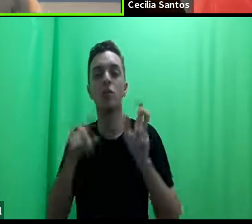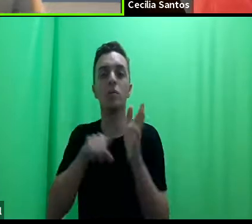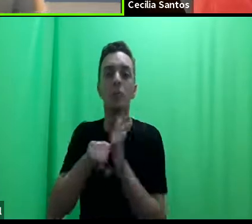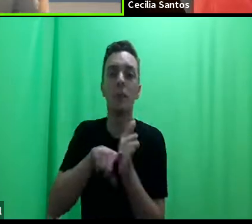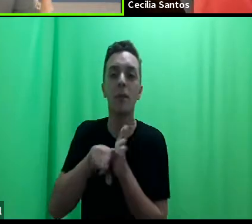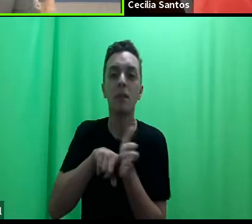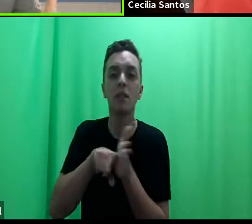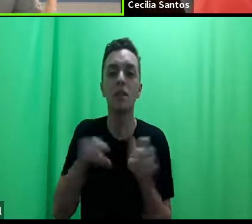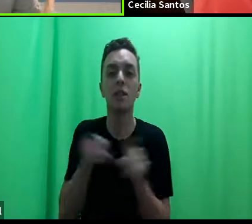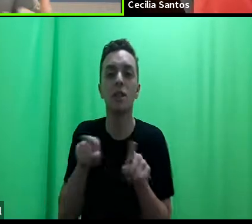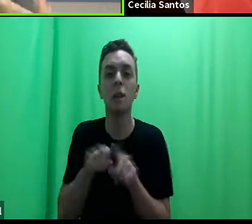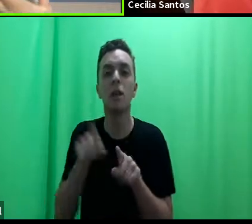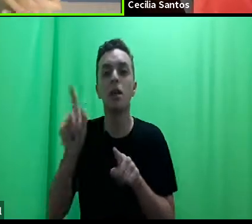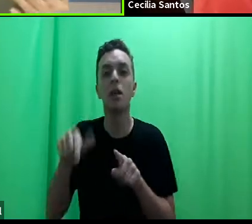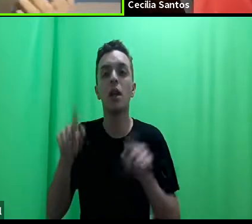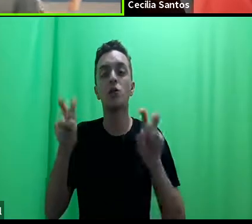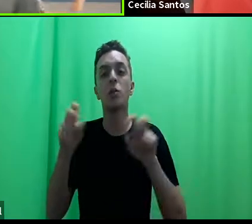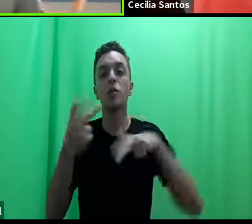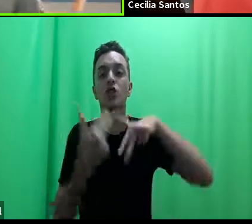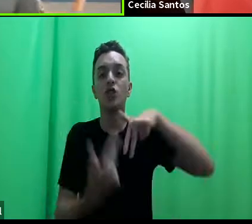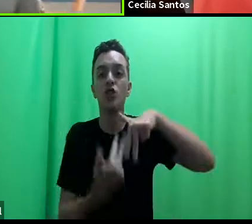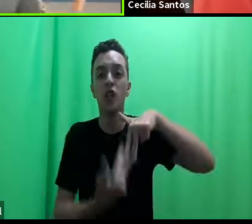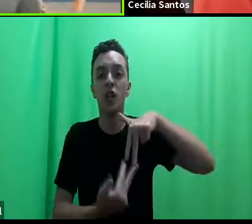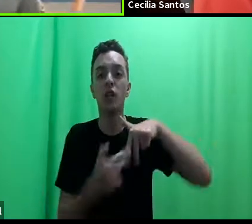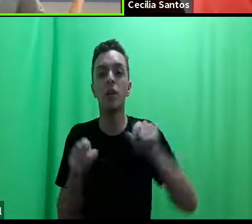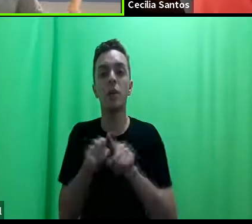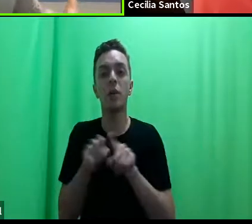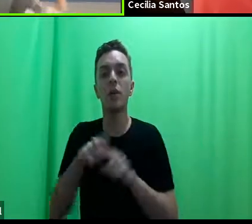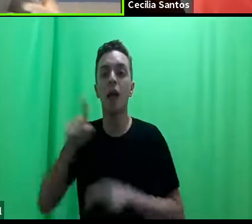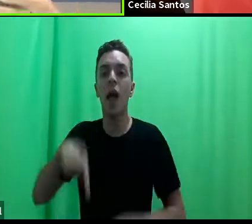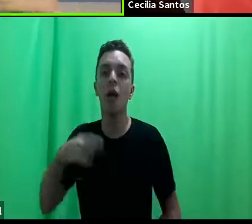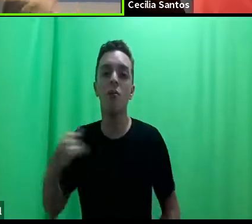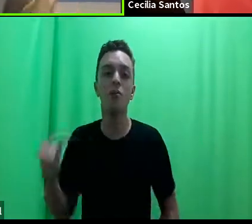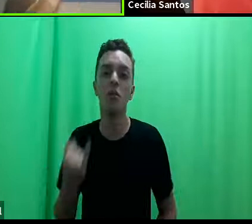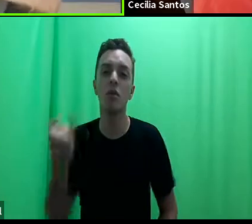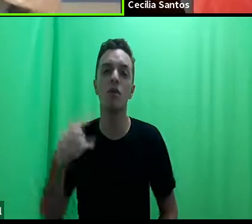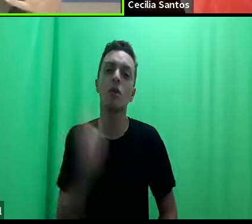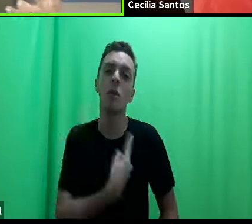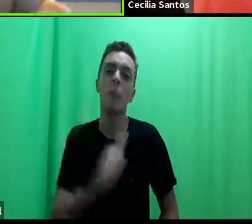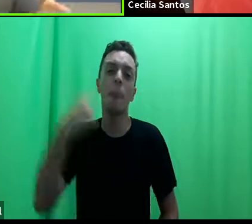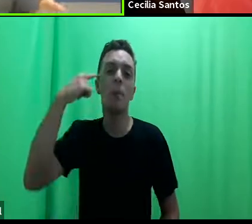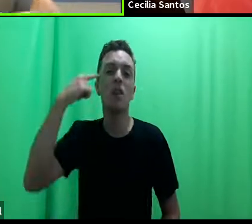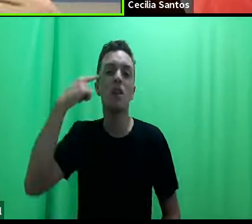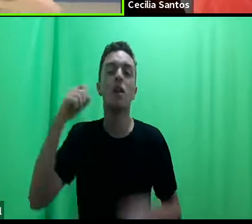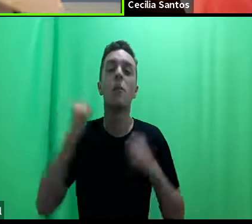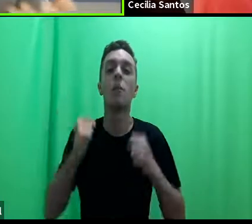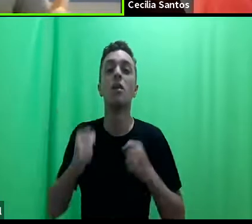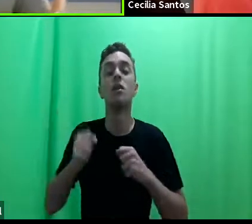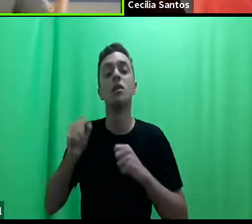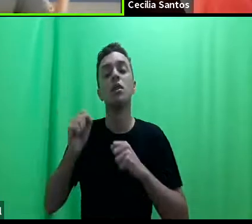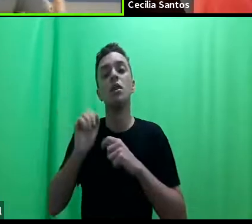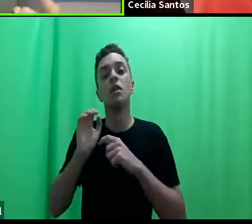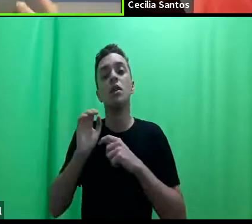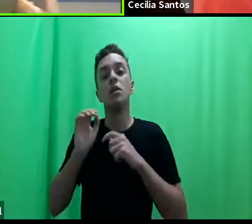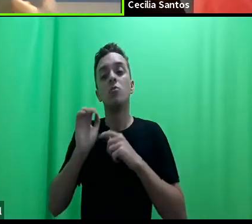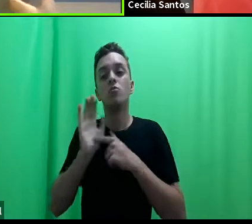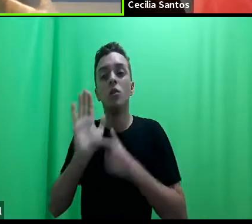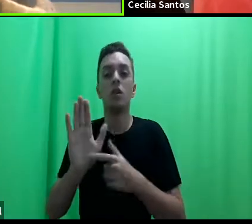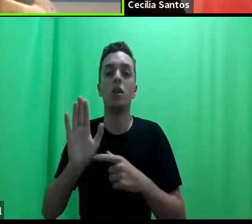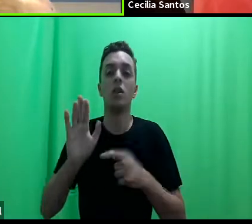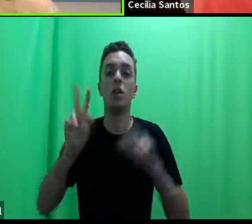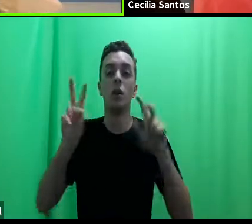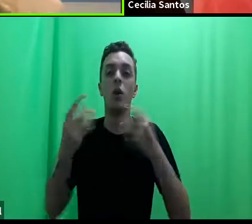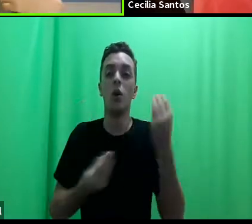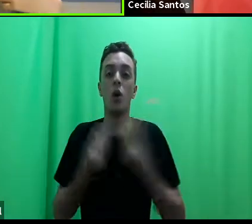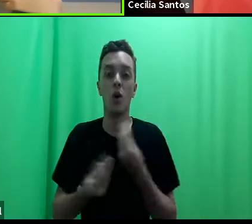permeiam a temática de gênero são super importantes para a gente pensar e poder produzir reflexões sobre o que tem sido o movimento clínico no